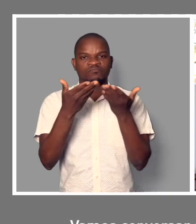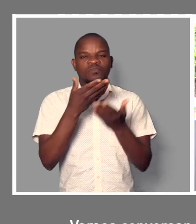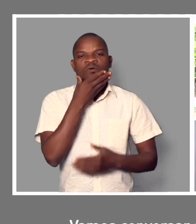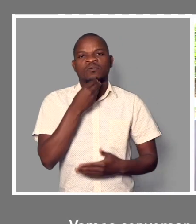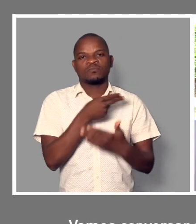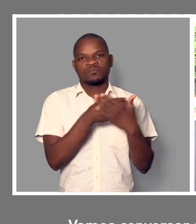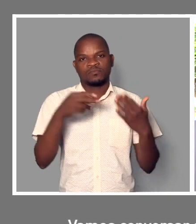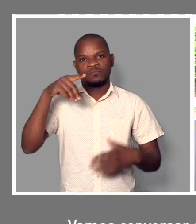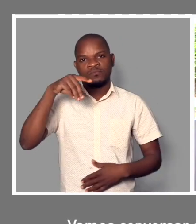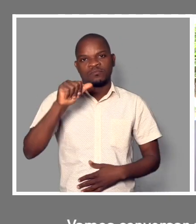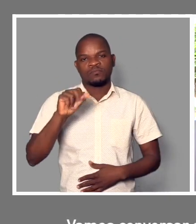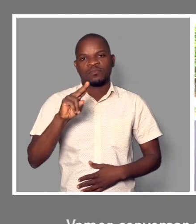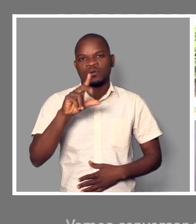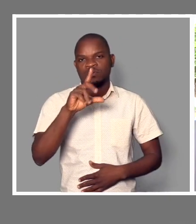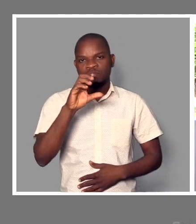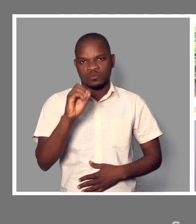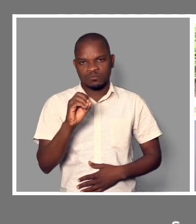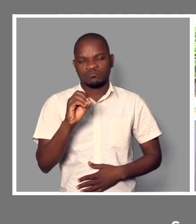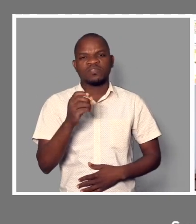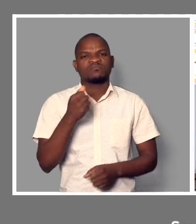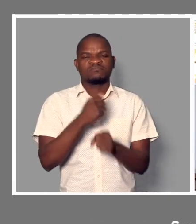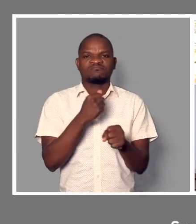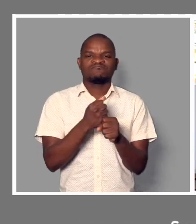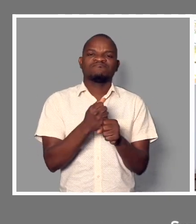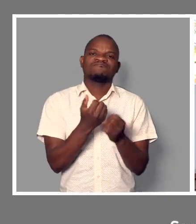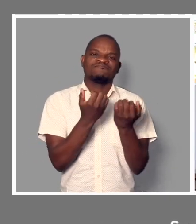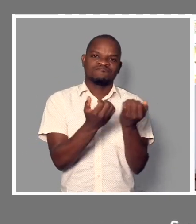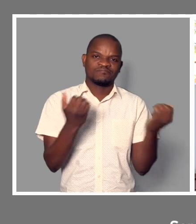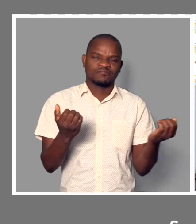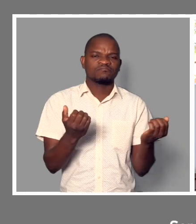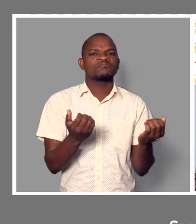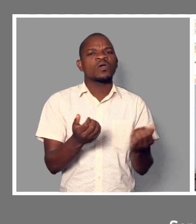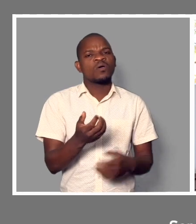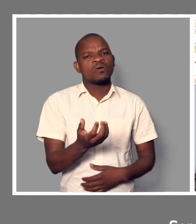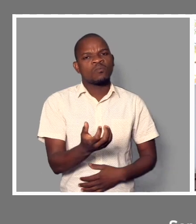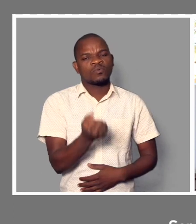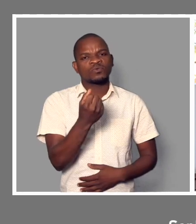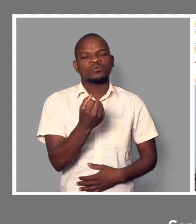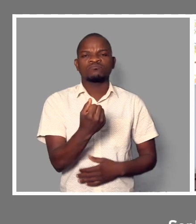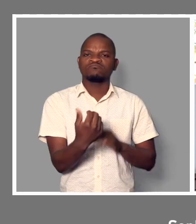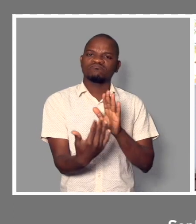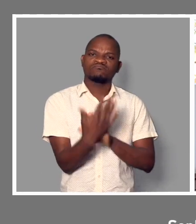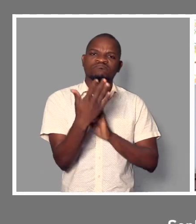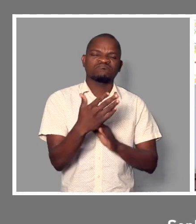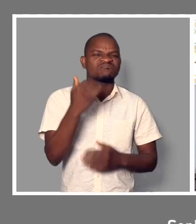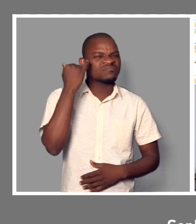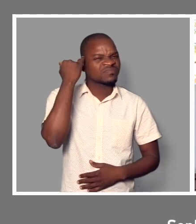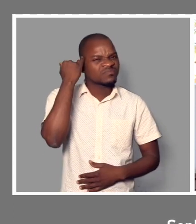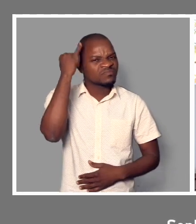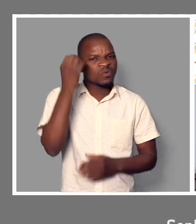que é o assistente social. Sr. Paulo, diga-nos porquê desta iniciativa de um parque inclusivo.